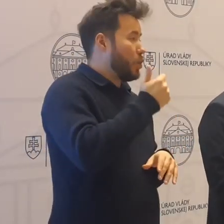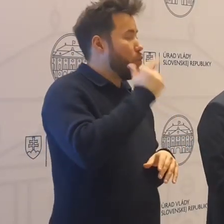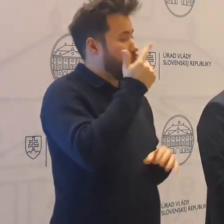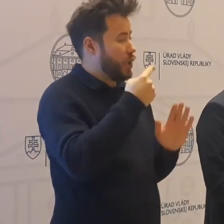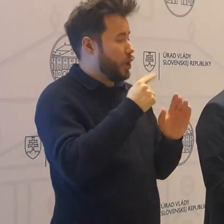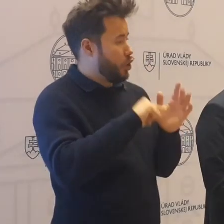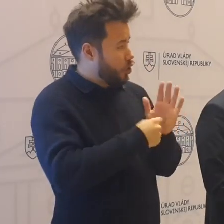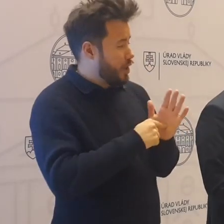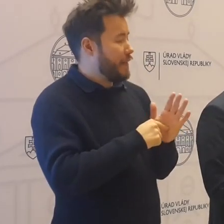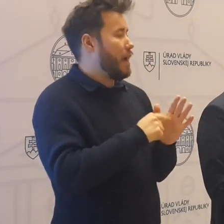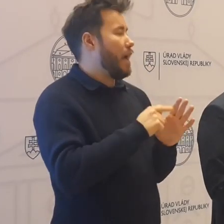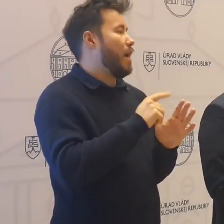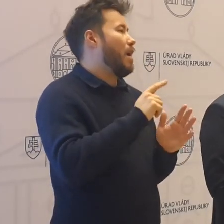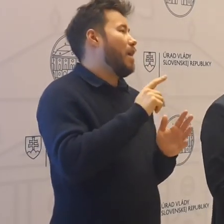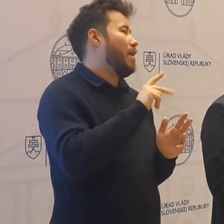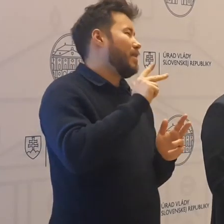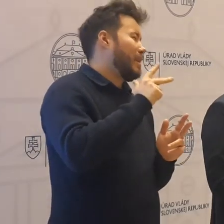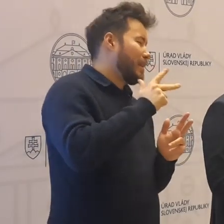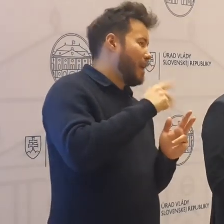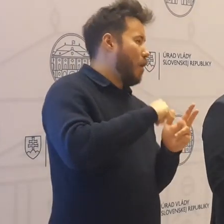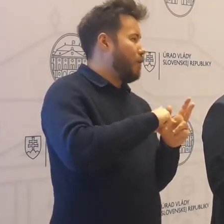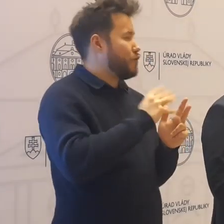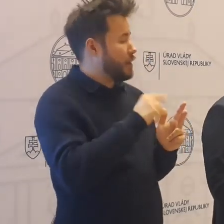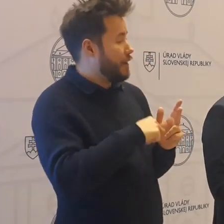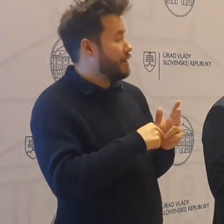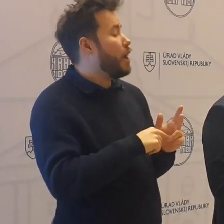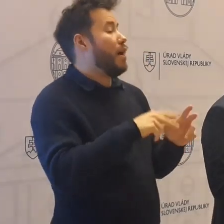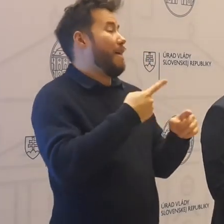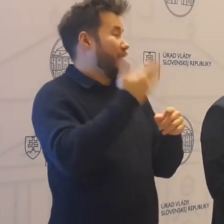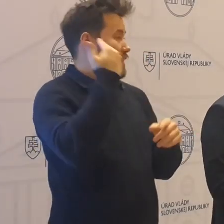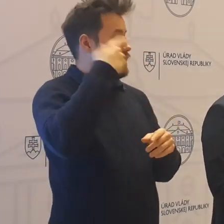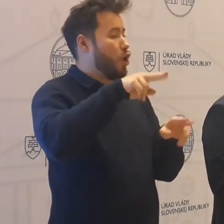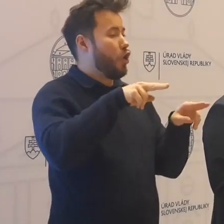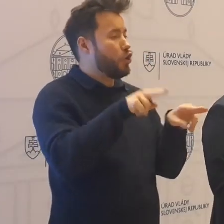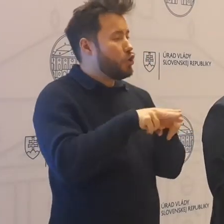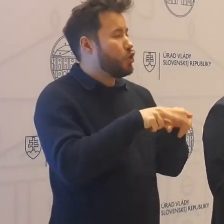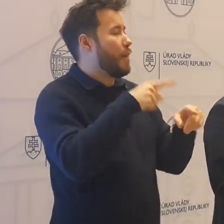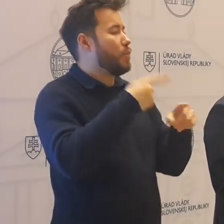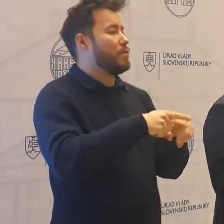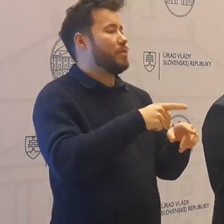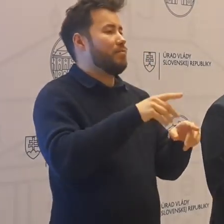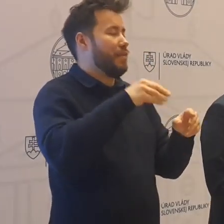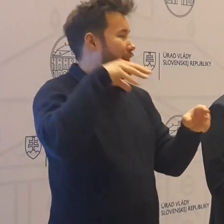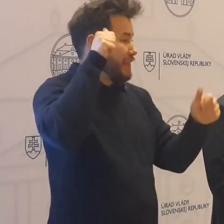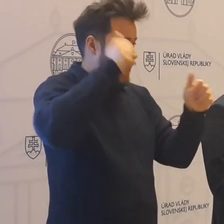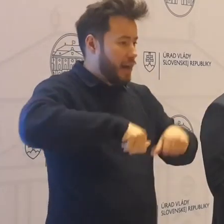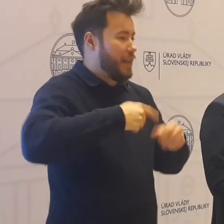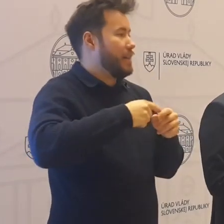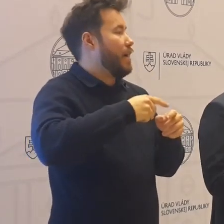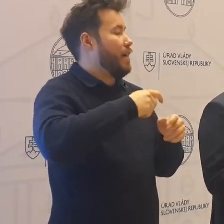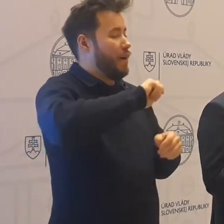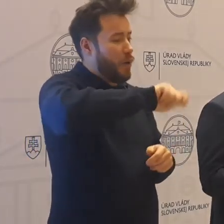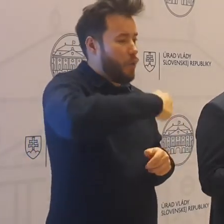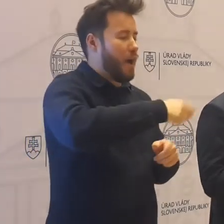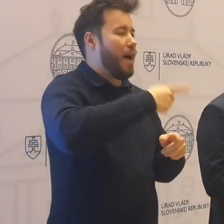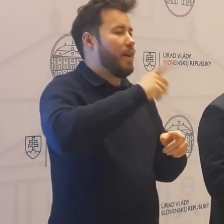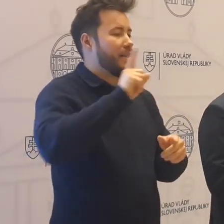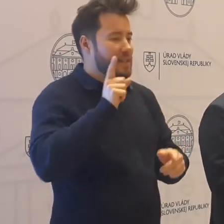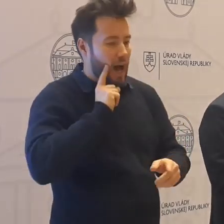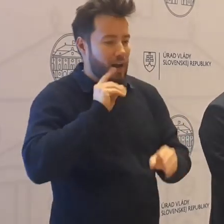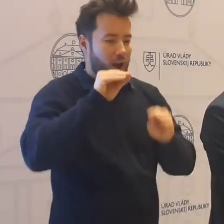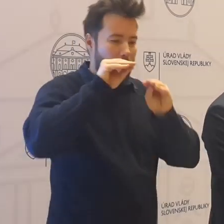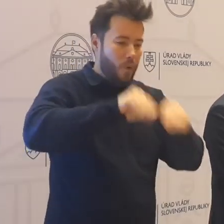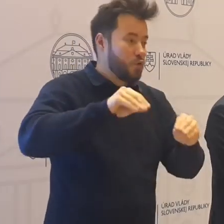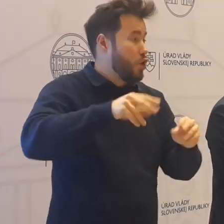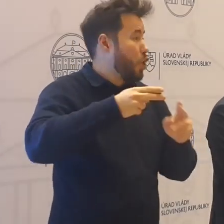štvrtákov. A vtedy sa stalo, že rodičia boli aj učiteľia, aj vychovavatelia, aj kuchári, aj sa starali. A učiteľia nemohli